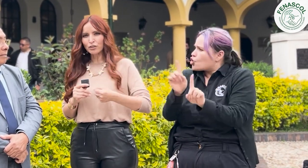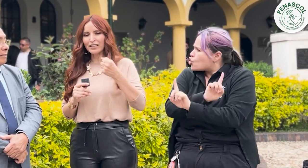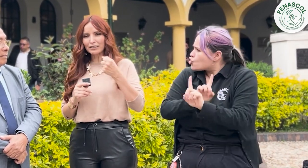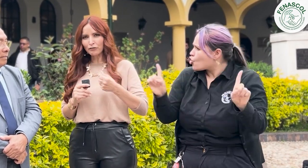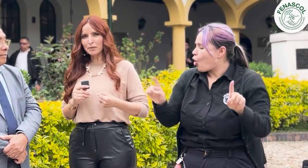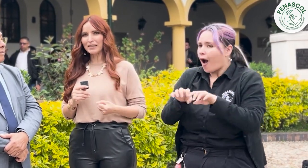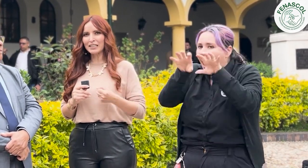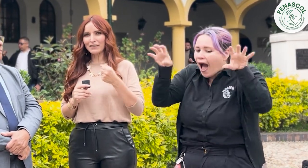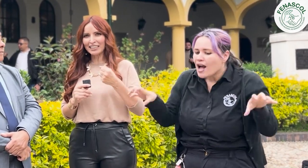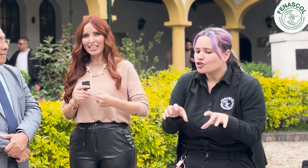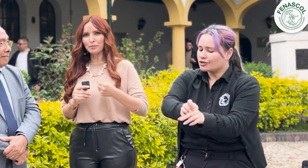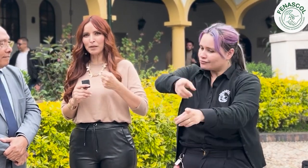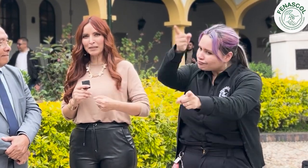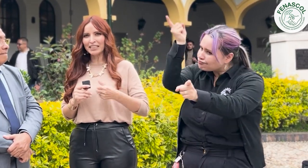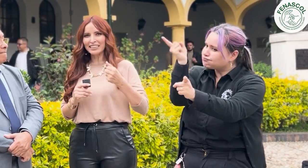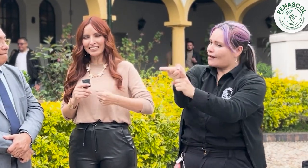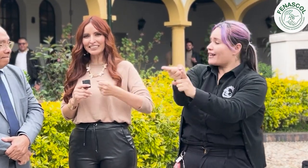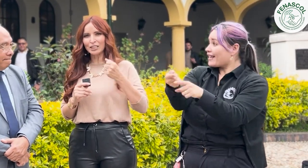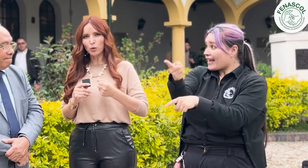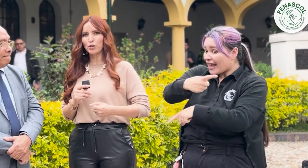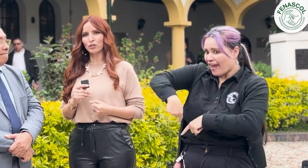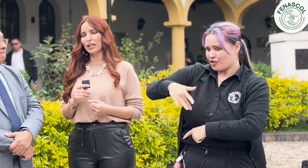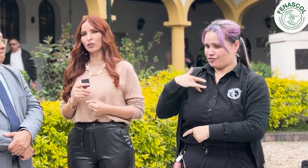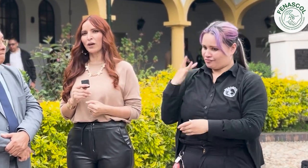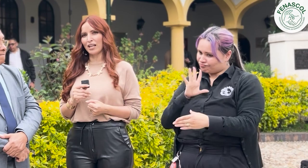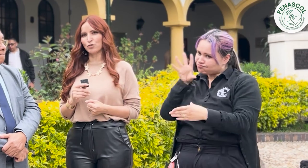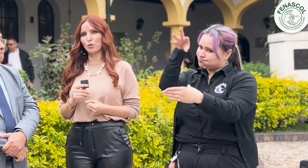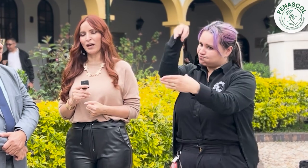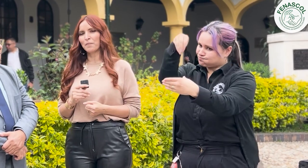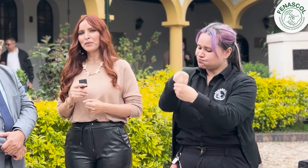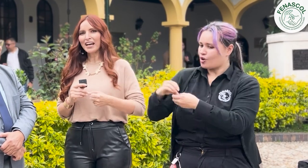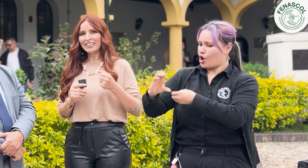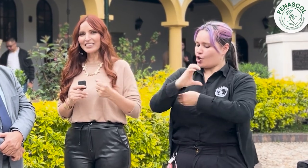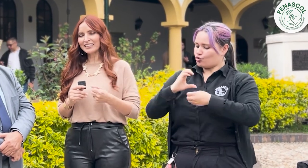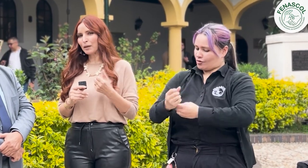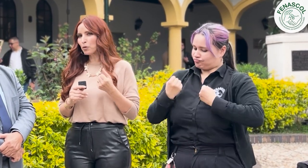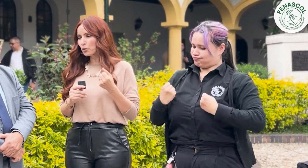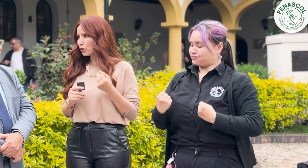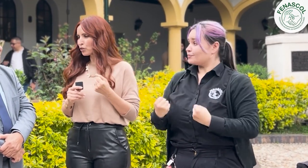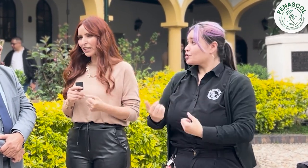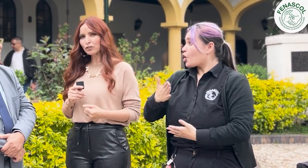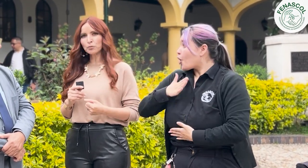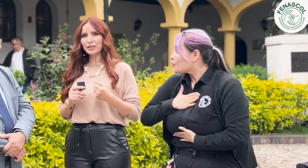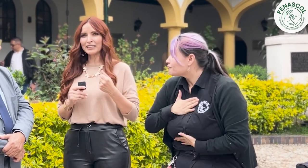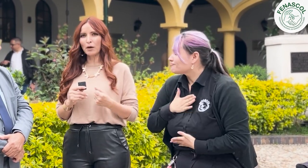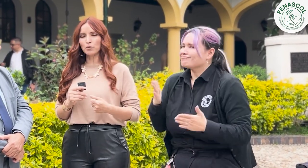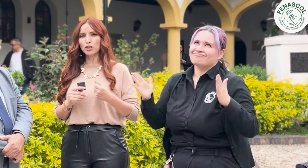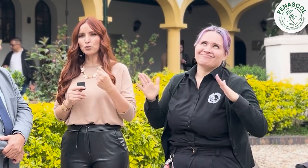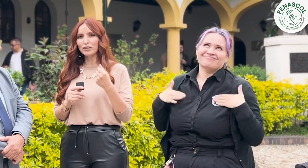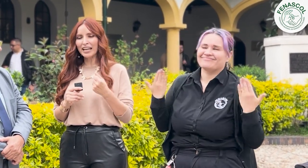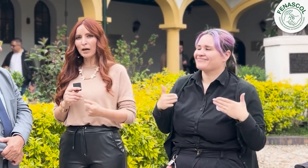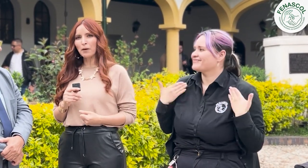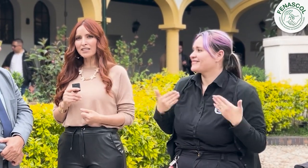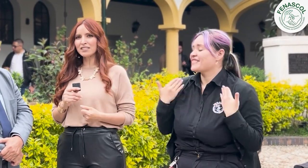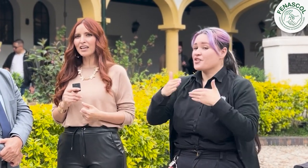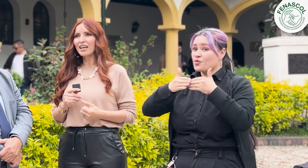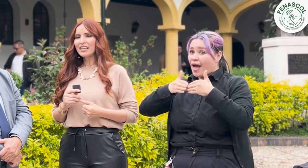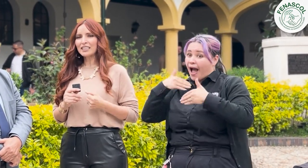afirmativas que les permita sentirse incluidos dentro de la ciudad. Así que estamos muy contentos porque sabemos que es un gran avance, sabemos